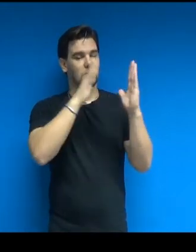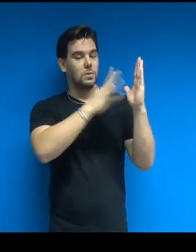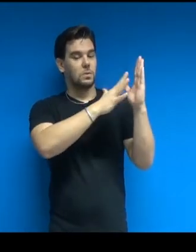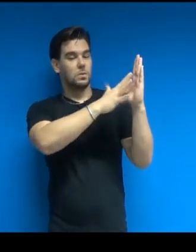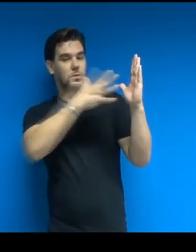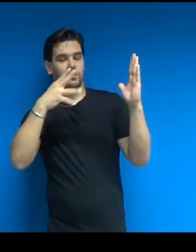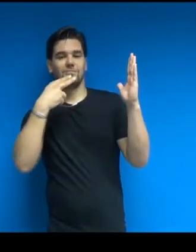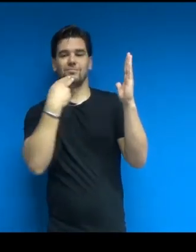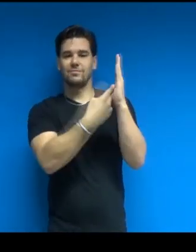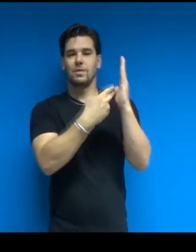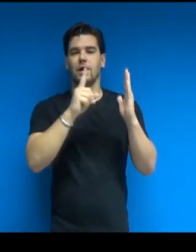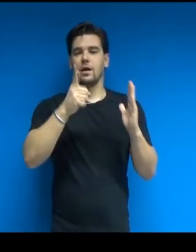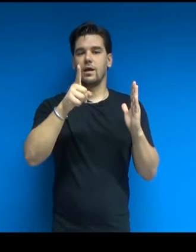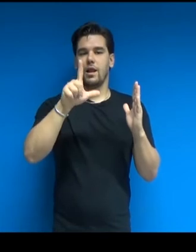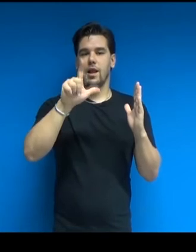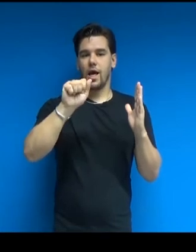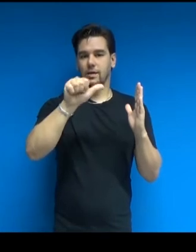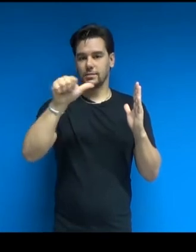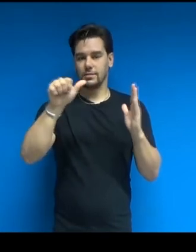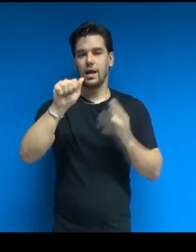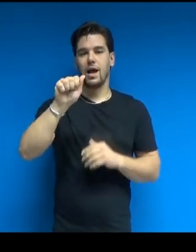tubolari in acciaio, color oro.